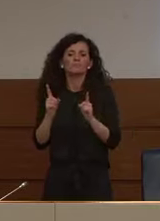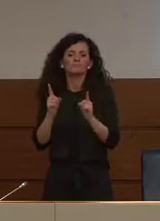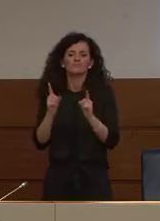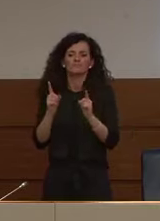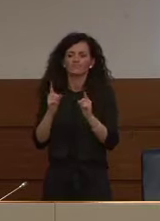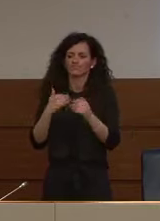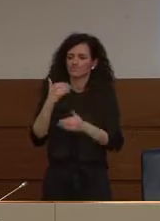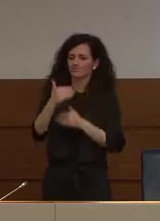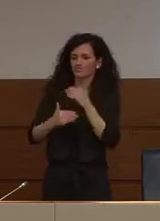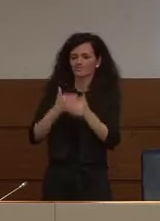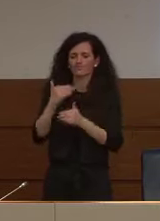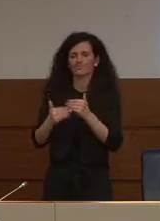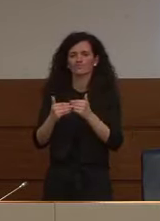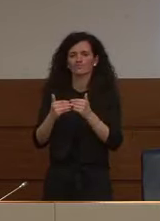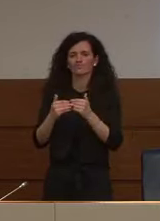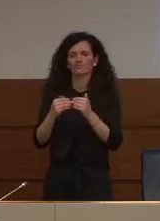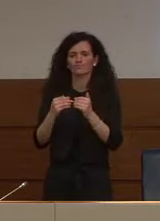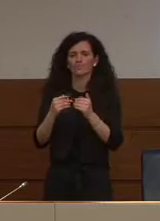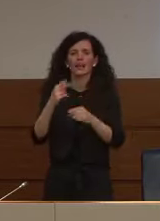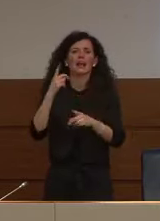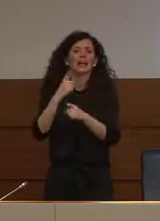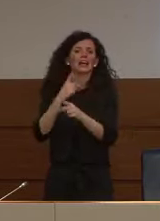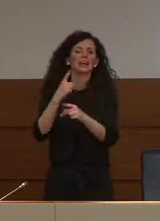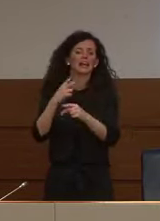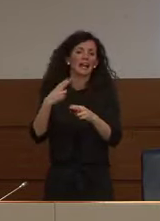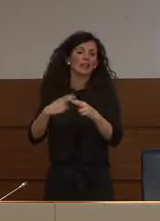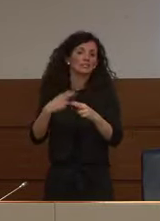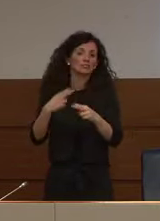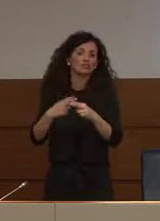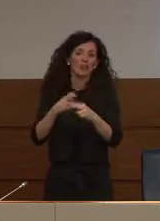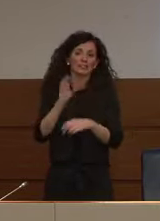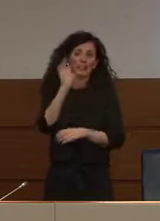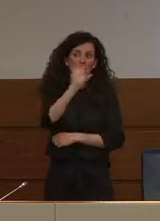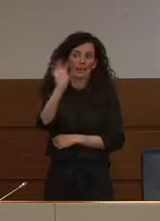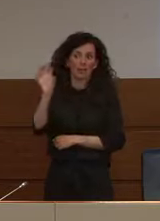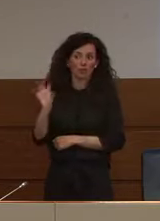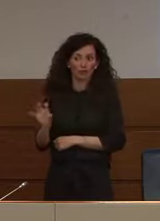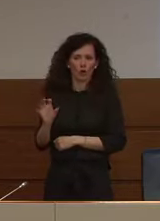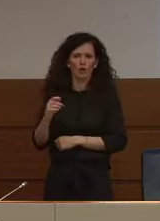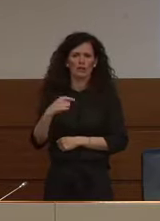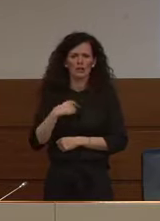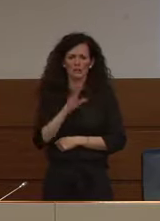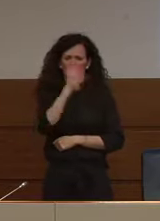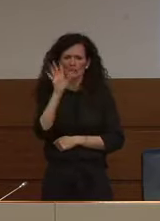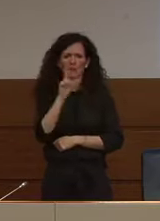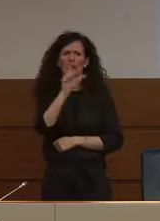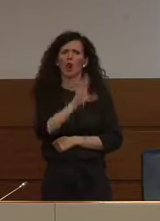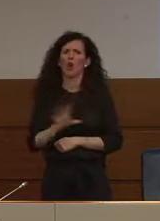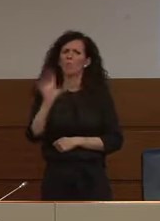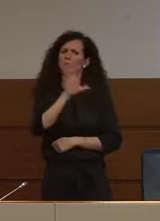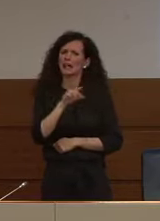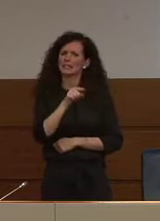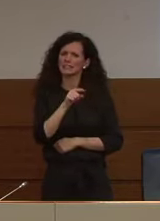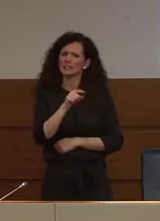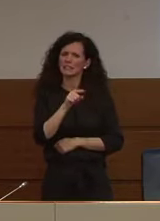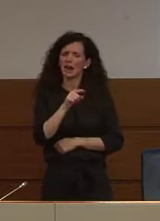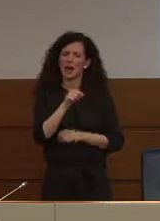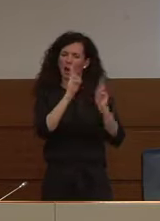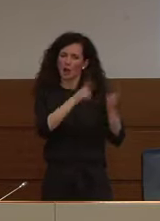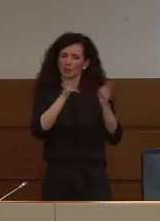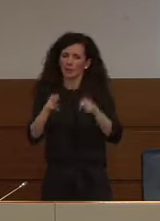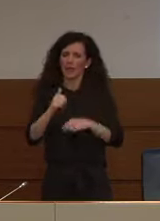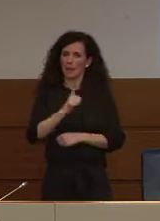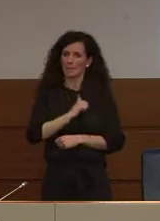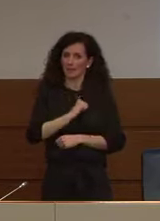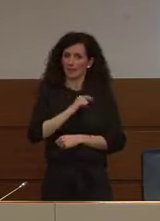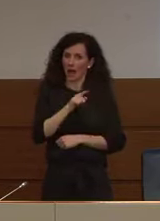sono le esigenze regionali mi risulta che nella regione Lombardia le strutture private stanno